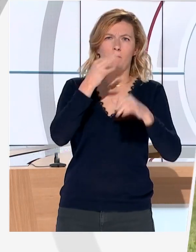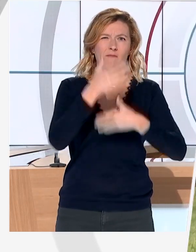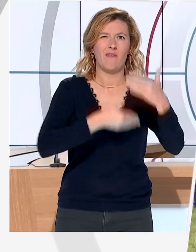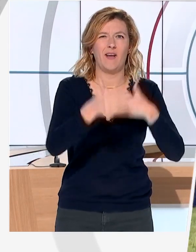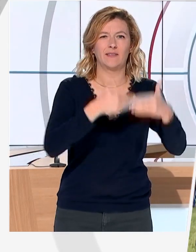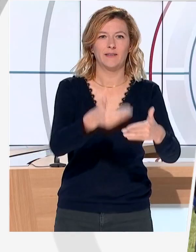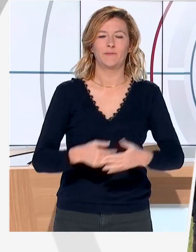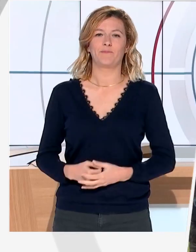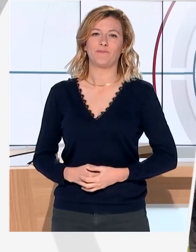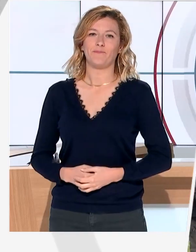idées.